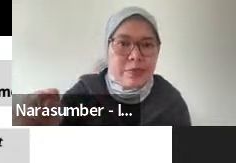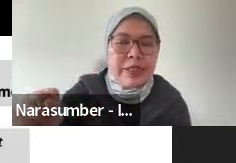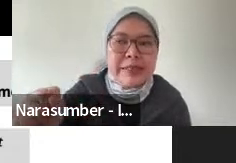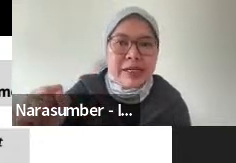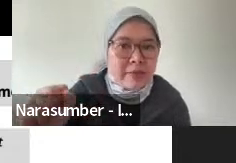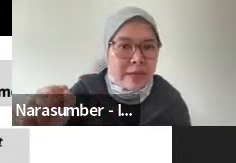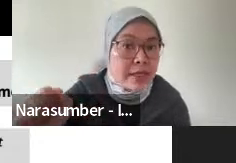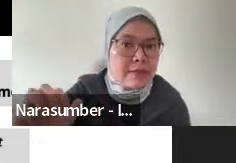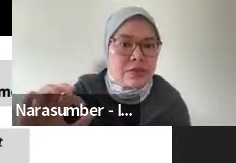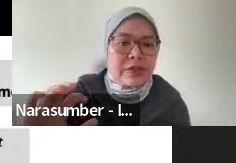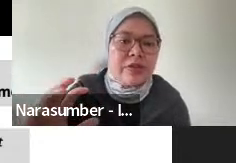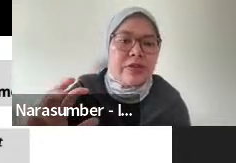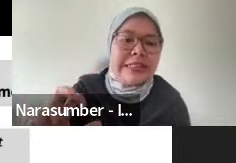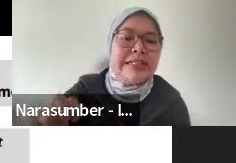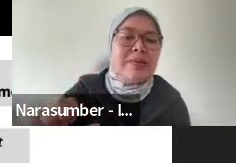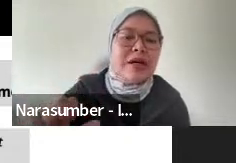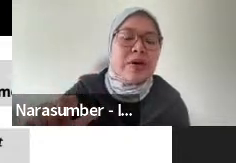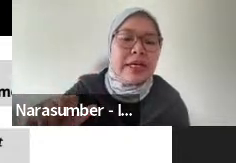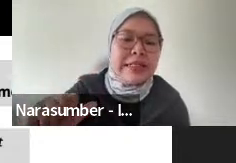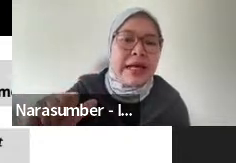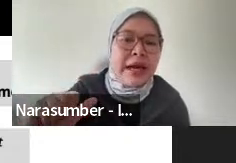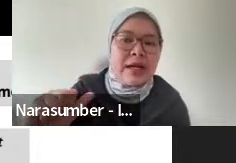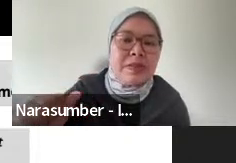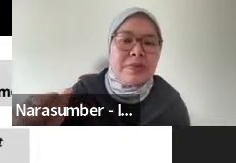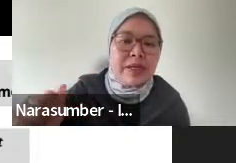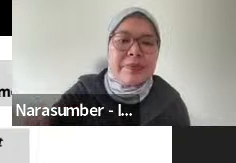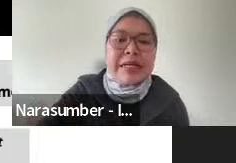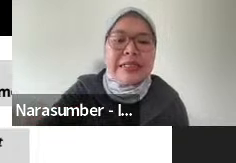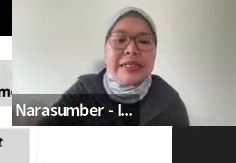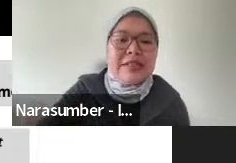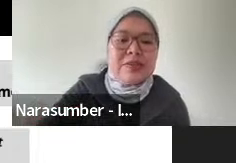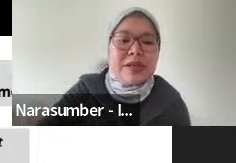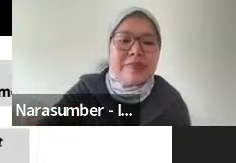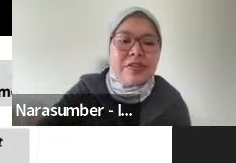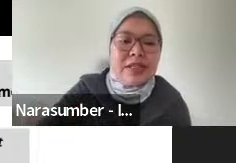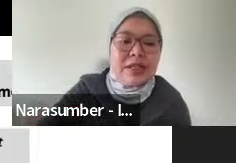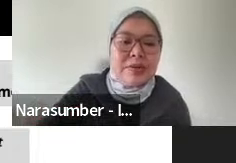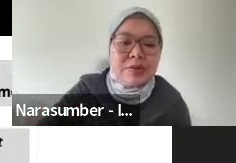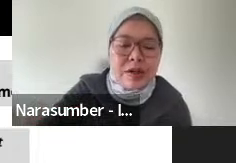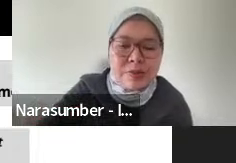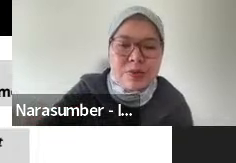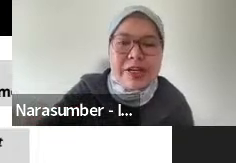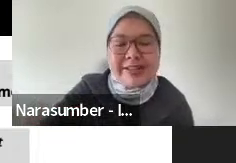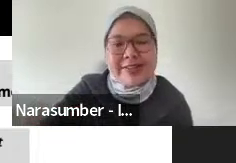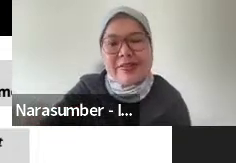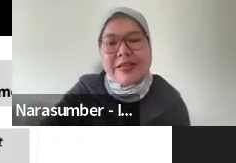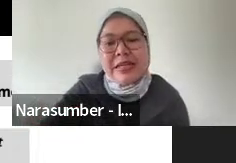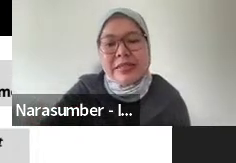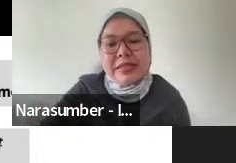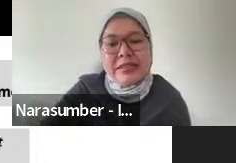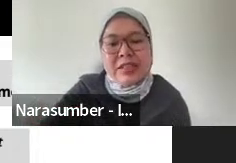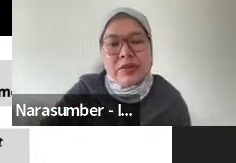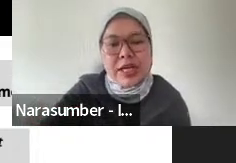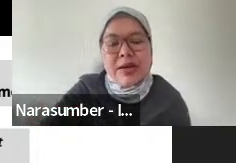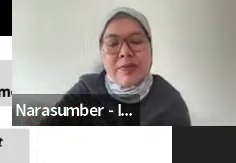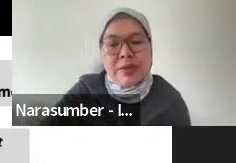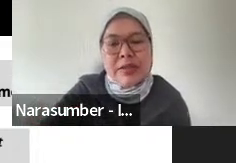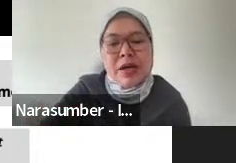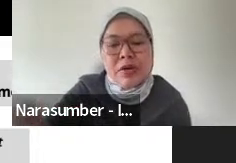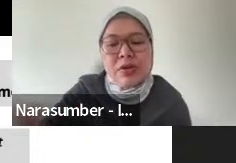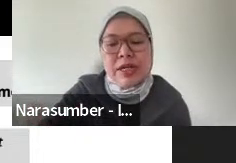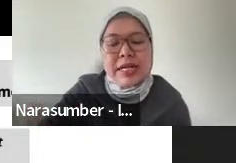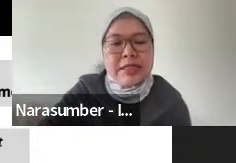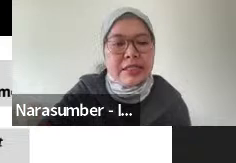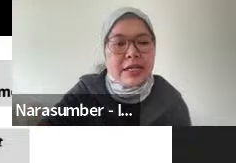publik di mana-mana termasuk di Indonesia bahwa yang kita anggap sebagai peringatan dini tsunami itu adalah tsunami boy. Salah satunya